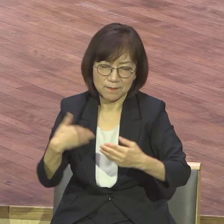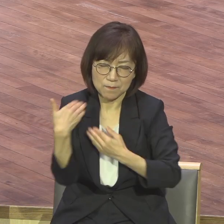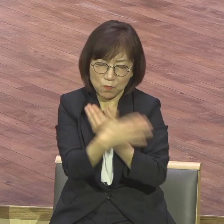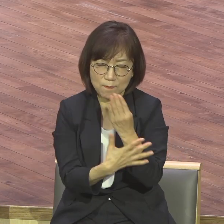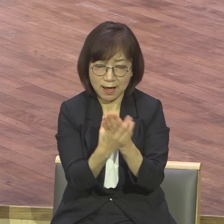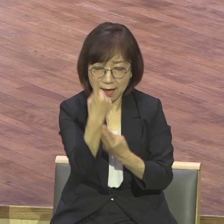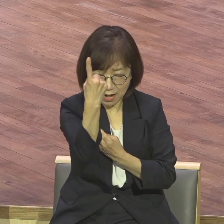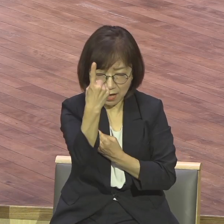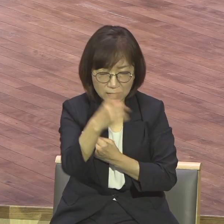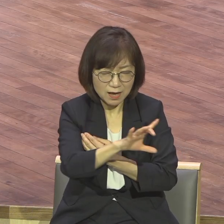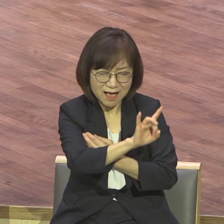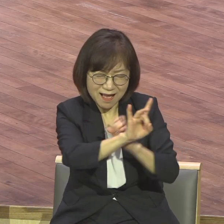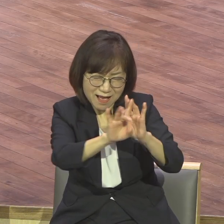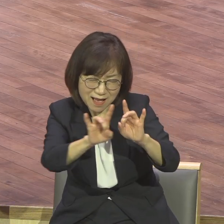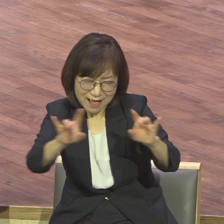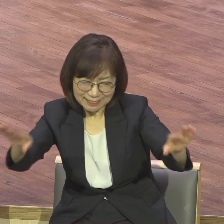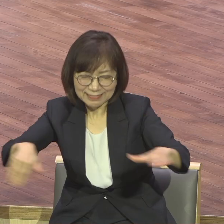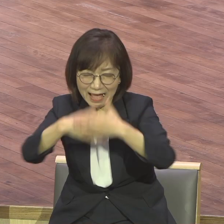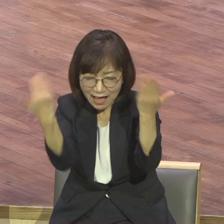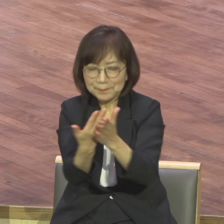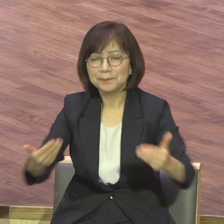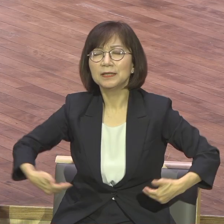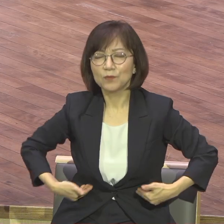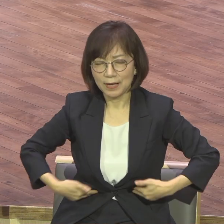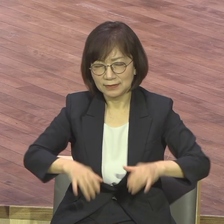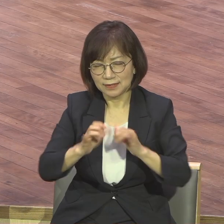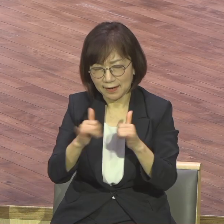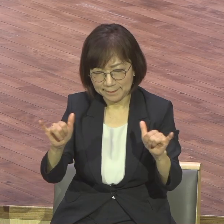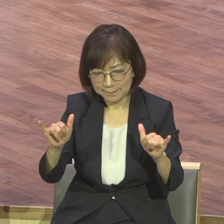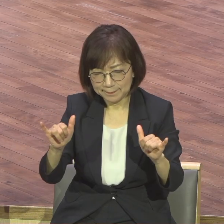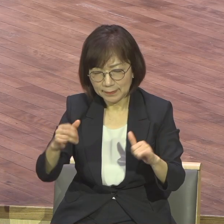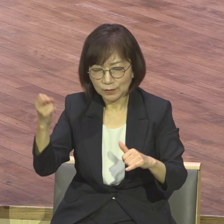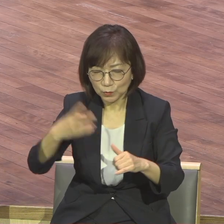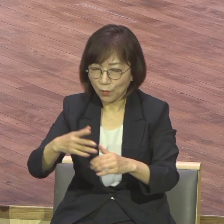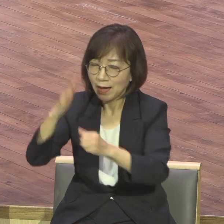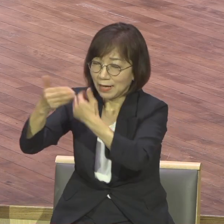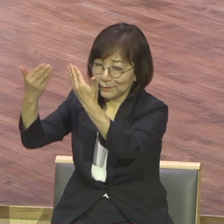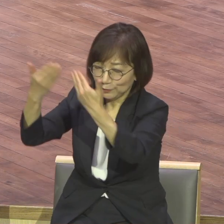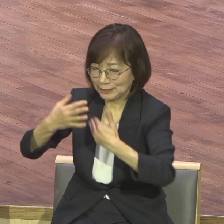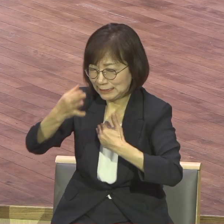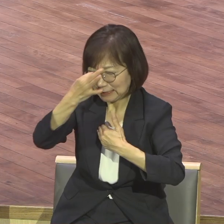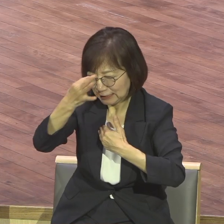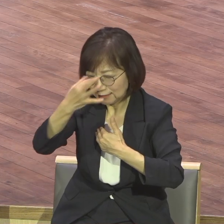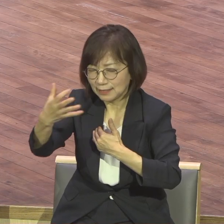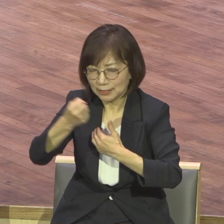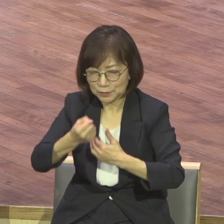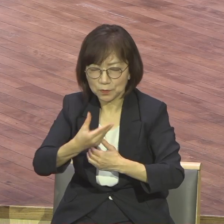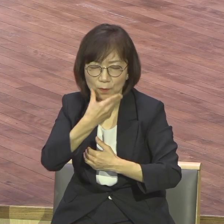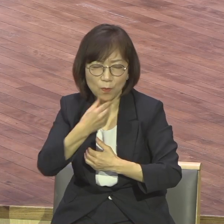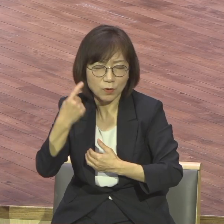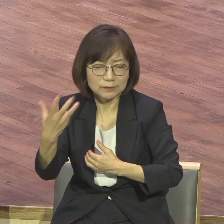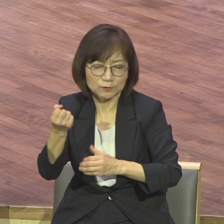필요한 존재 각각 다른 은사를 인정하고 하나님께서 주시는 이 복음 중심으로 모두 다 하나 되어져서